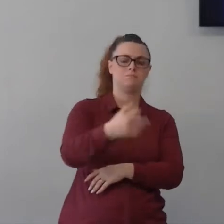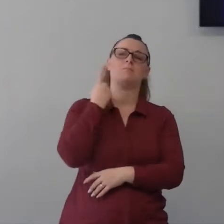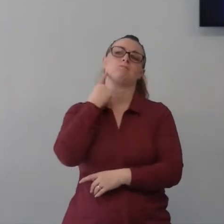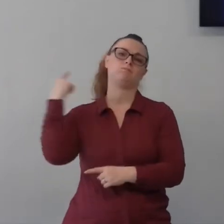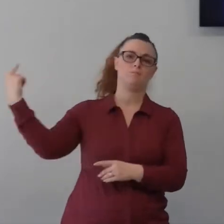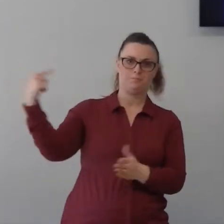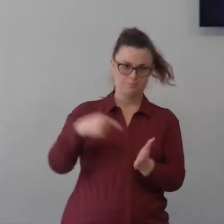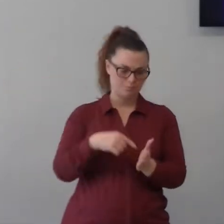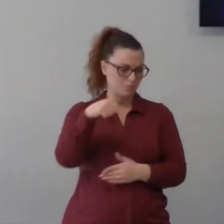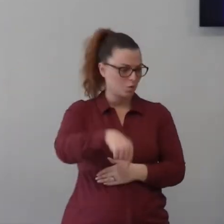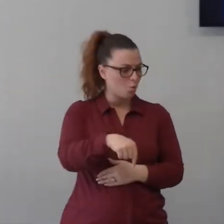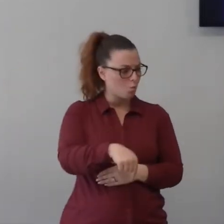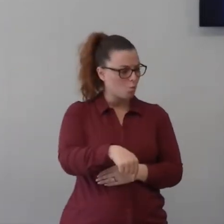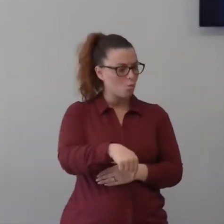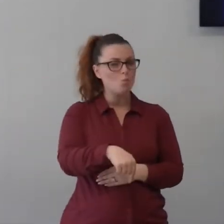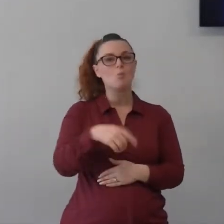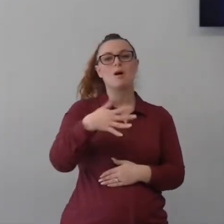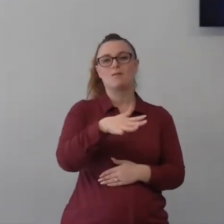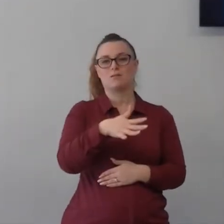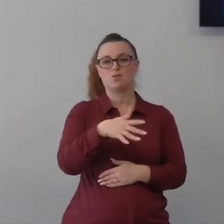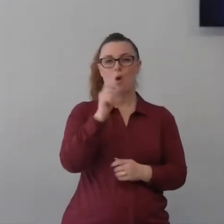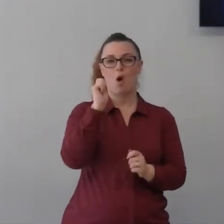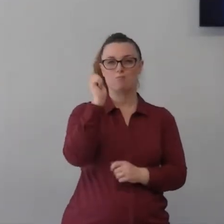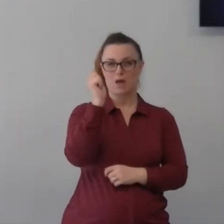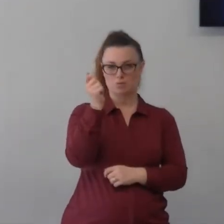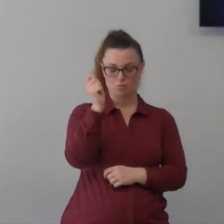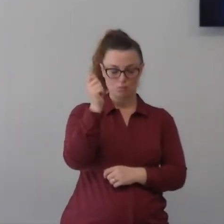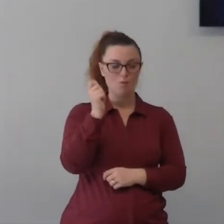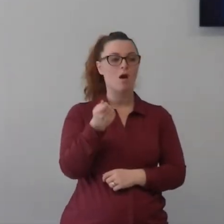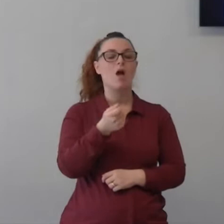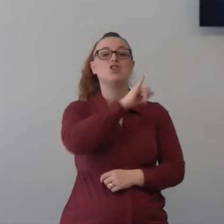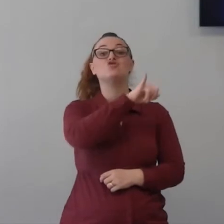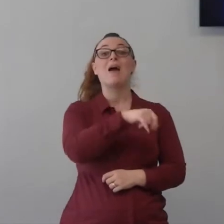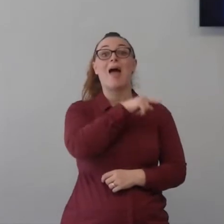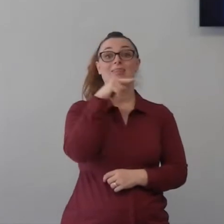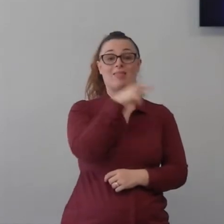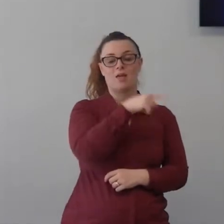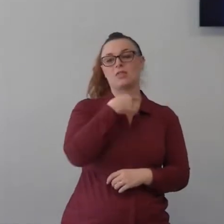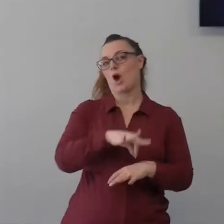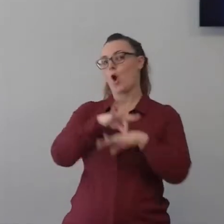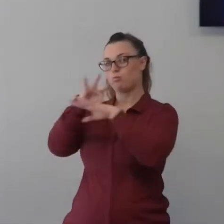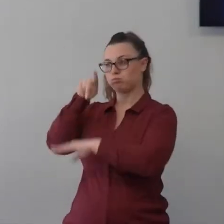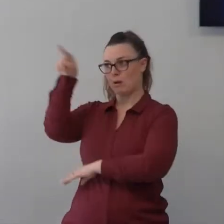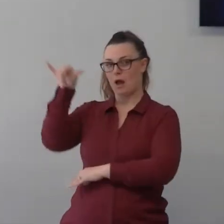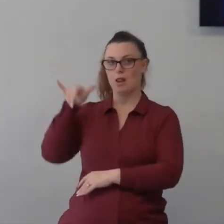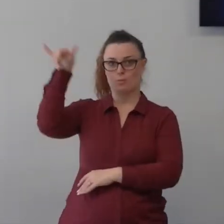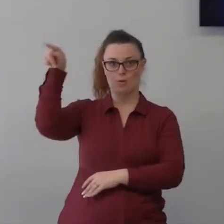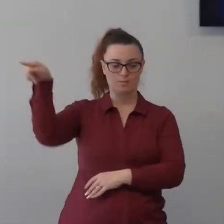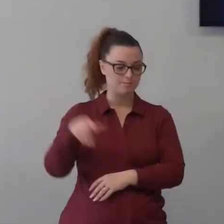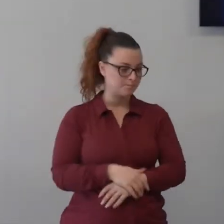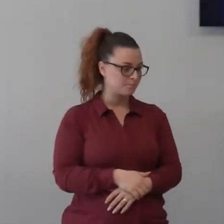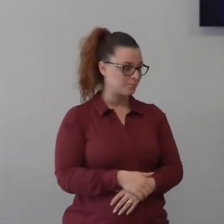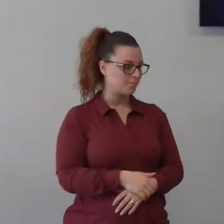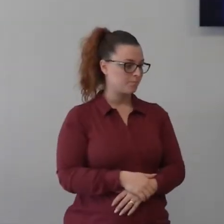giorno di Casqua e Jean è andata a raccompagnarla Allora, come vedete stiamo